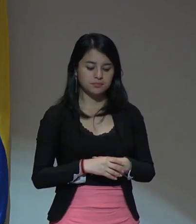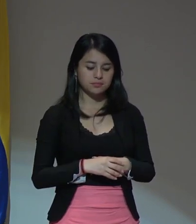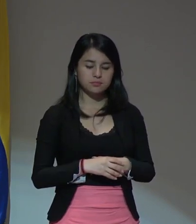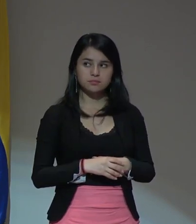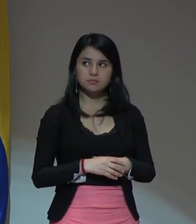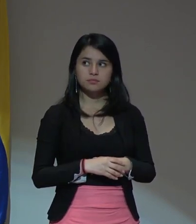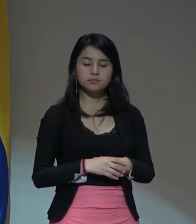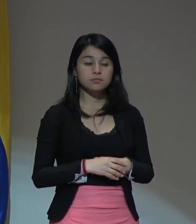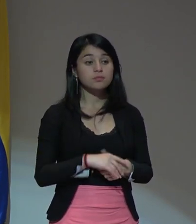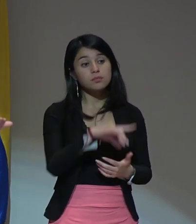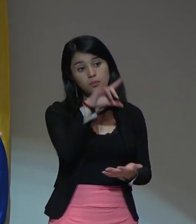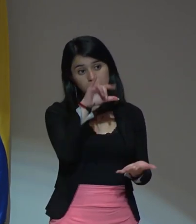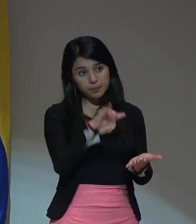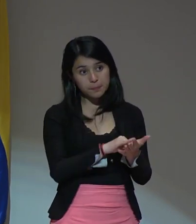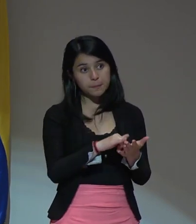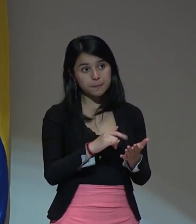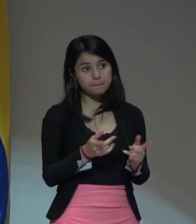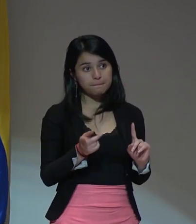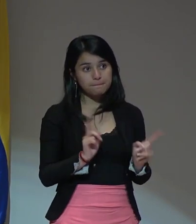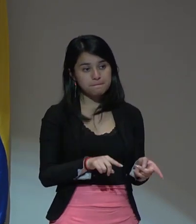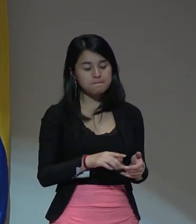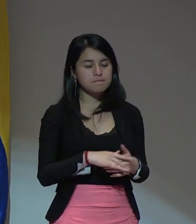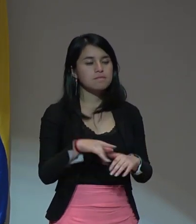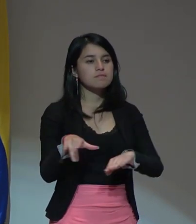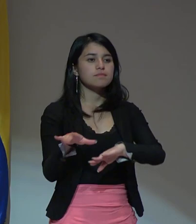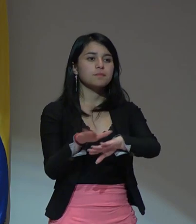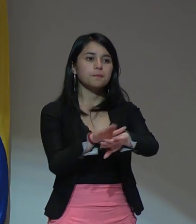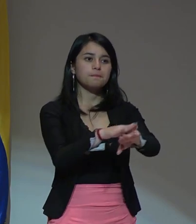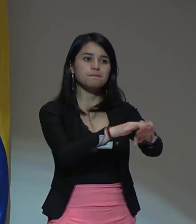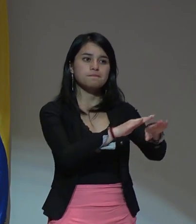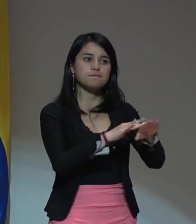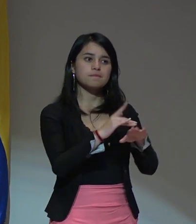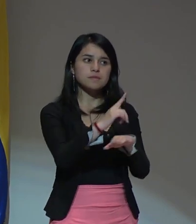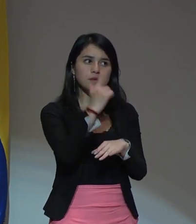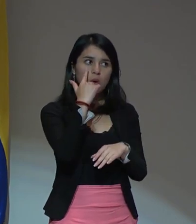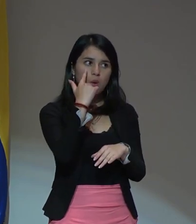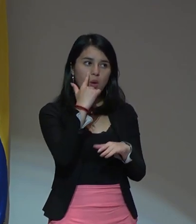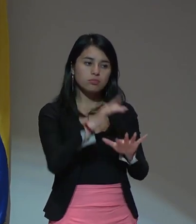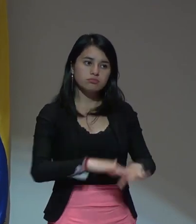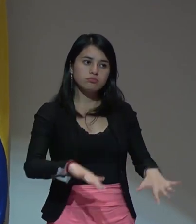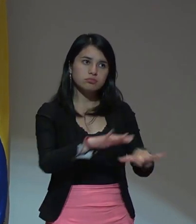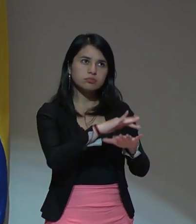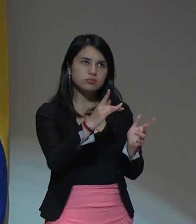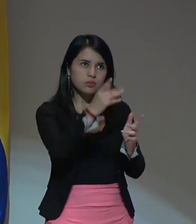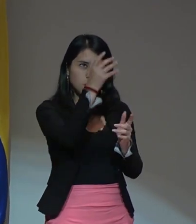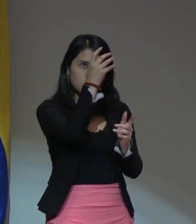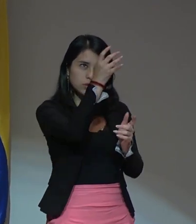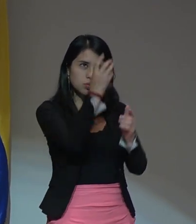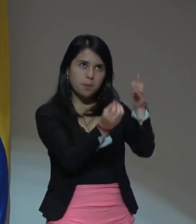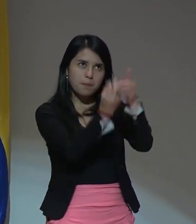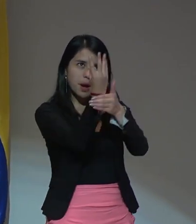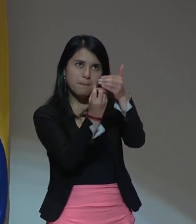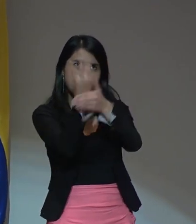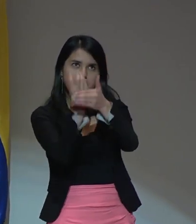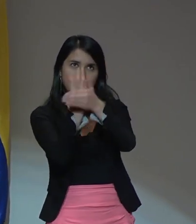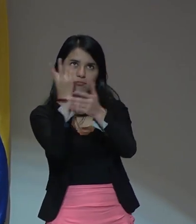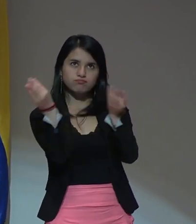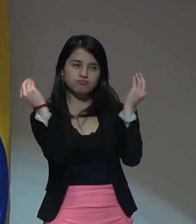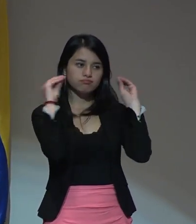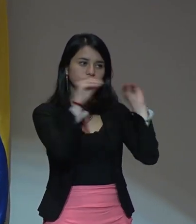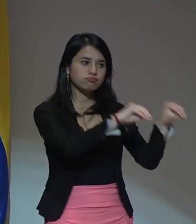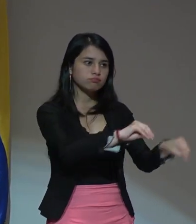Y por eso también tengo siempre el llamado de crear estos círculos para